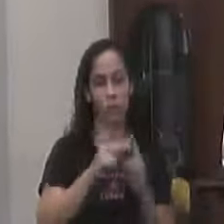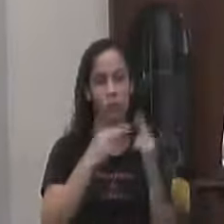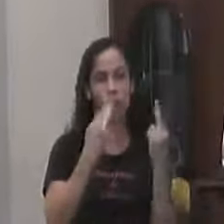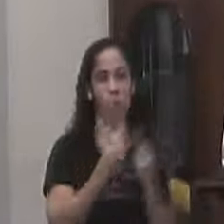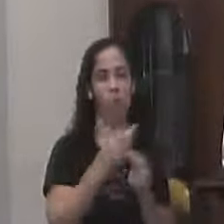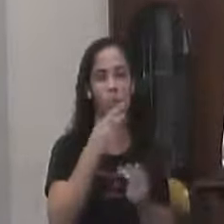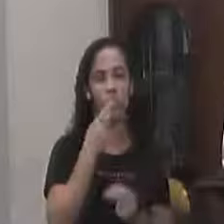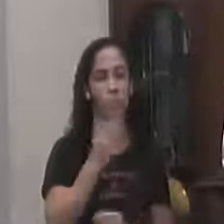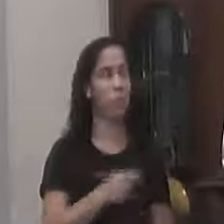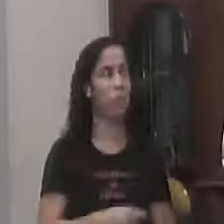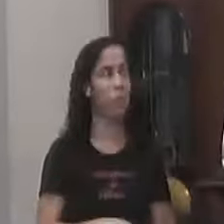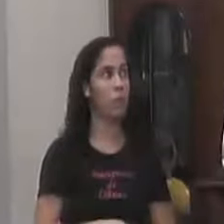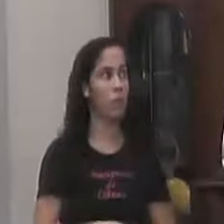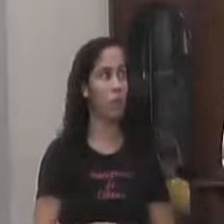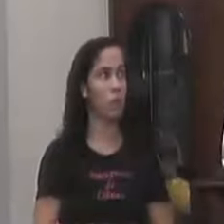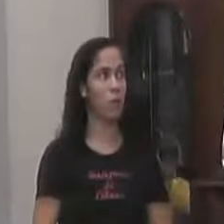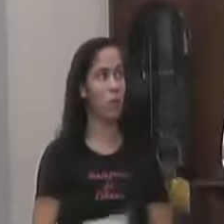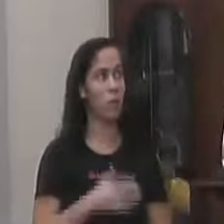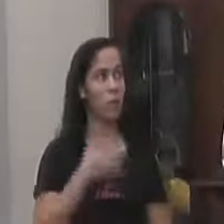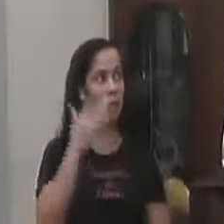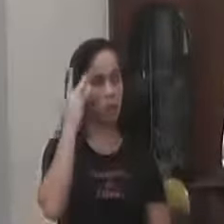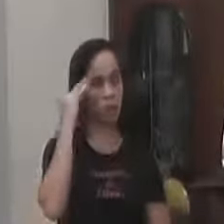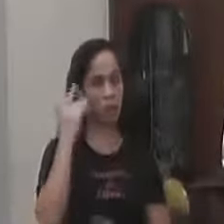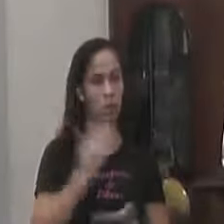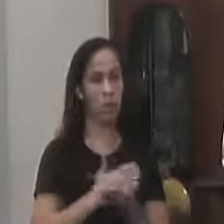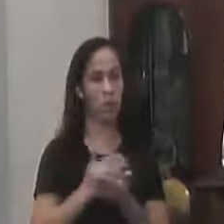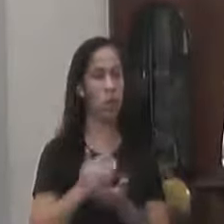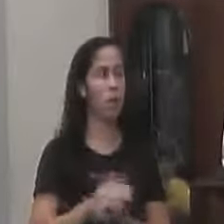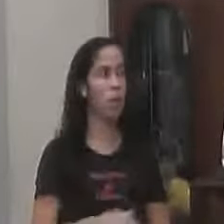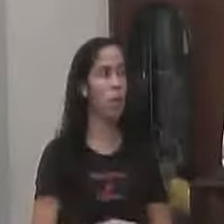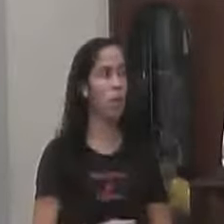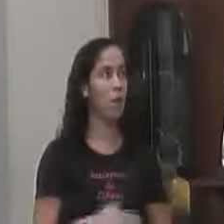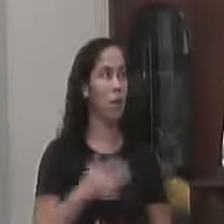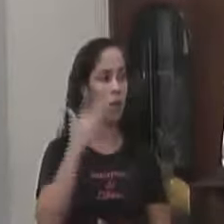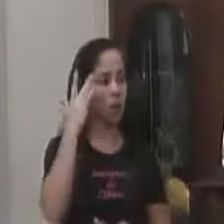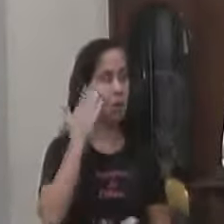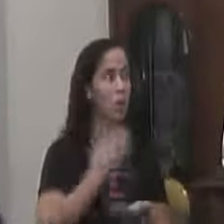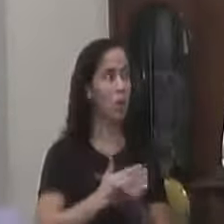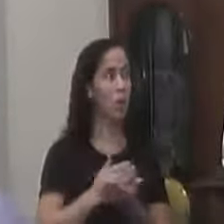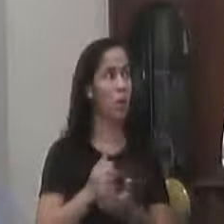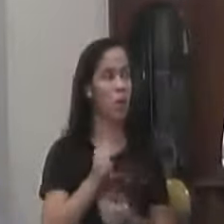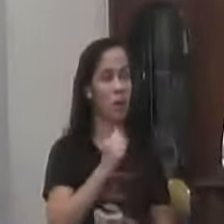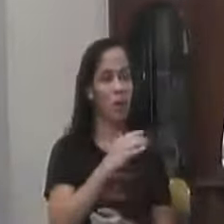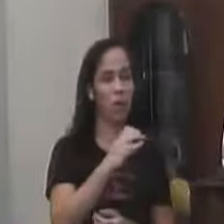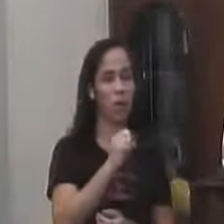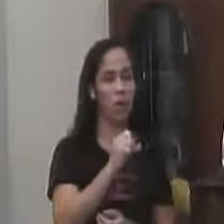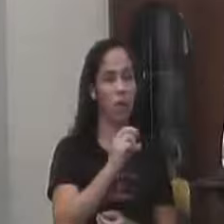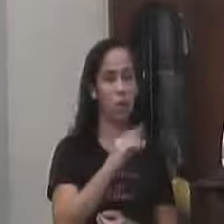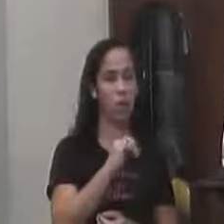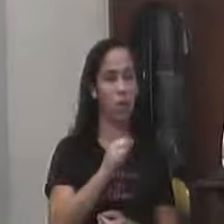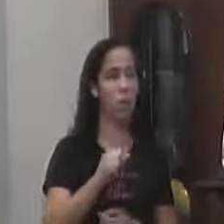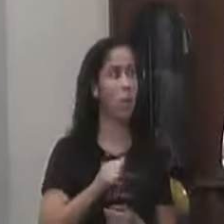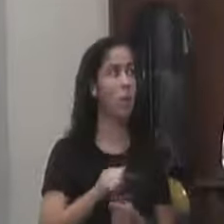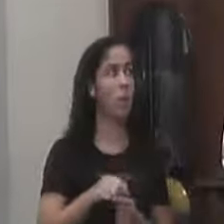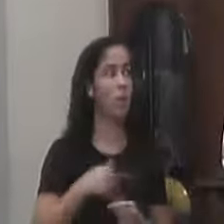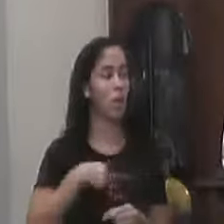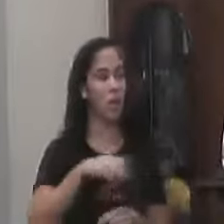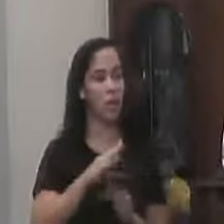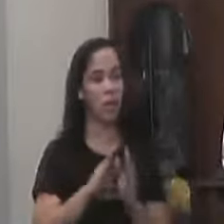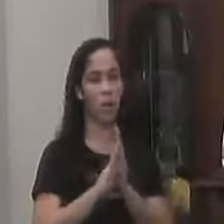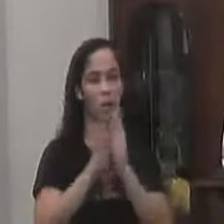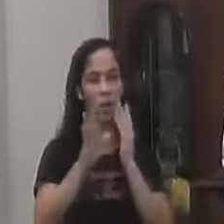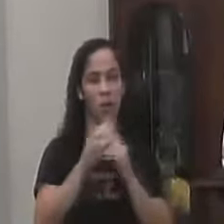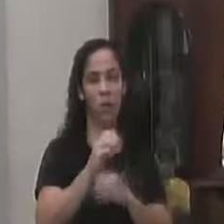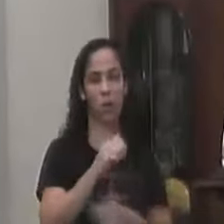Sistematicamente Amanhã vai começar Amanhã eu vou pegar A minha assessoria E vou Para o pronto-socorro